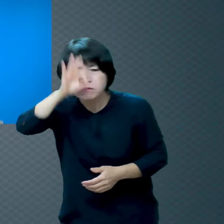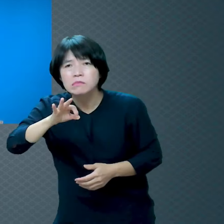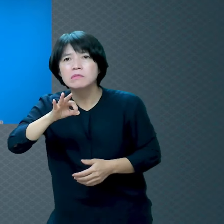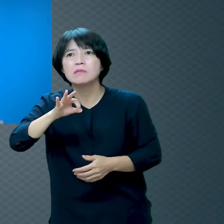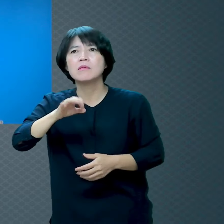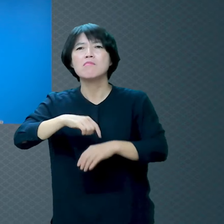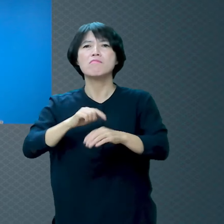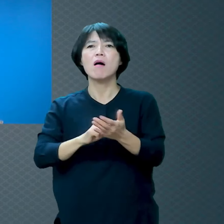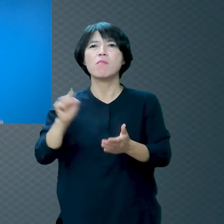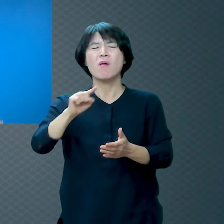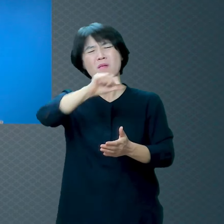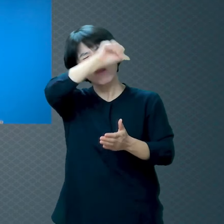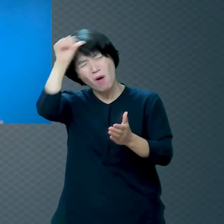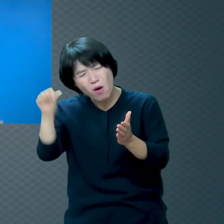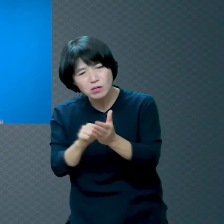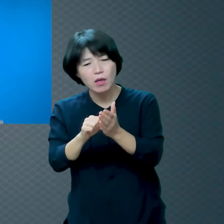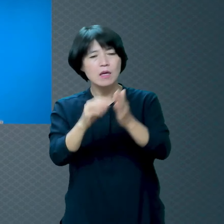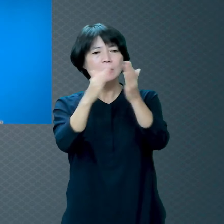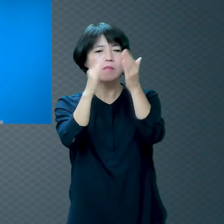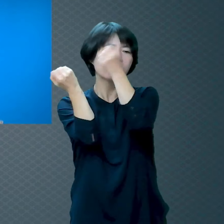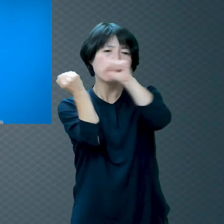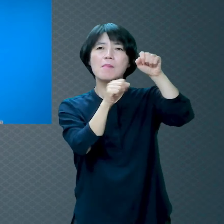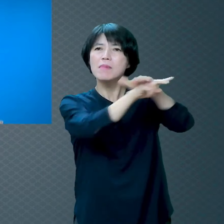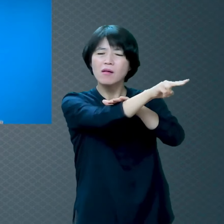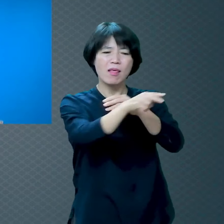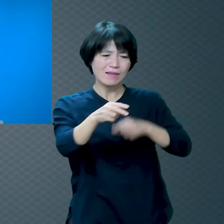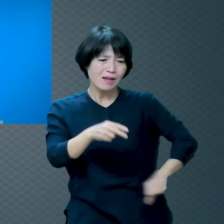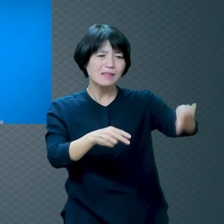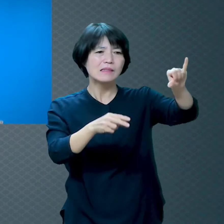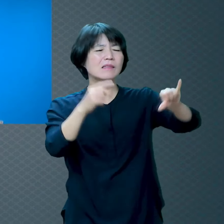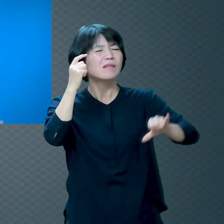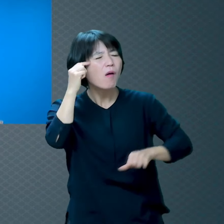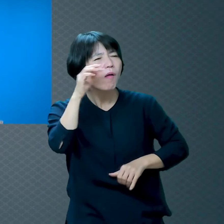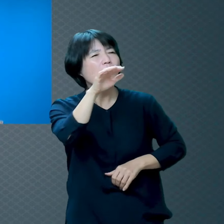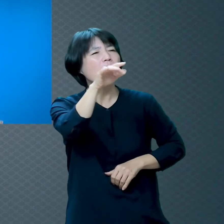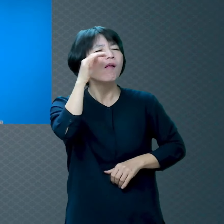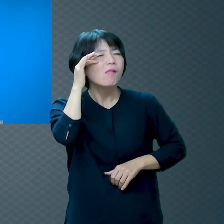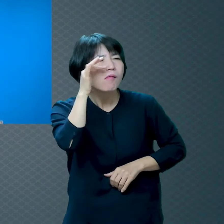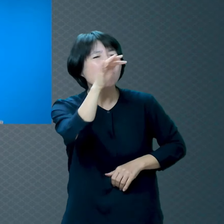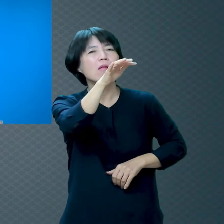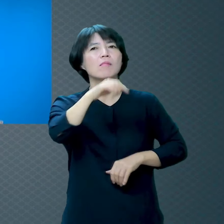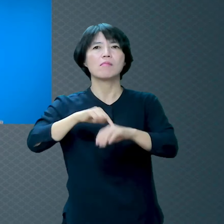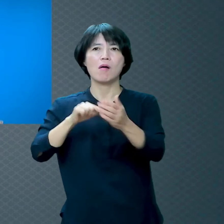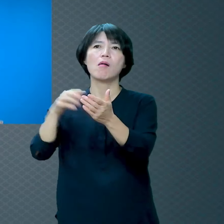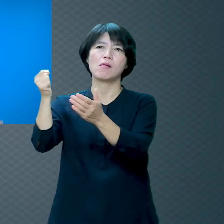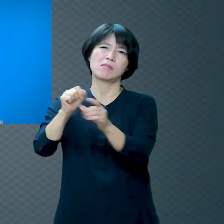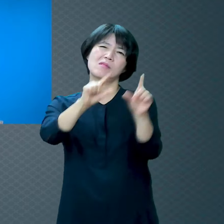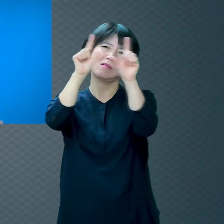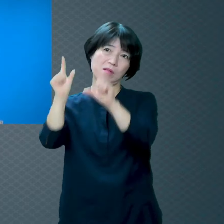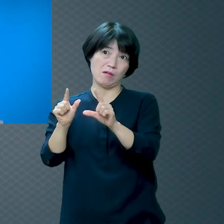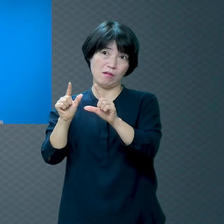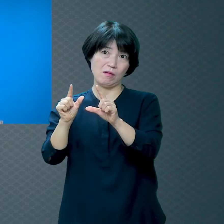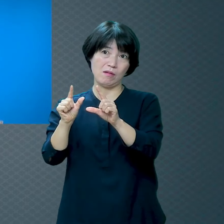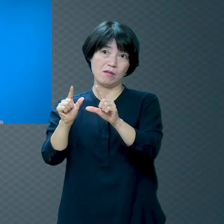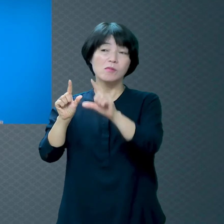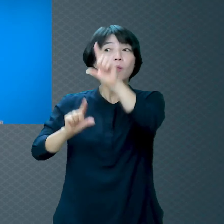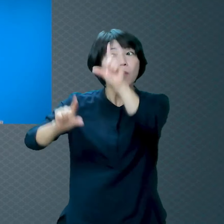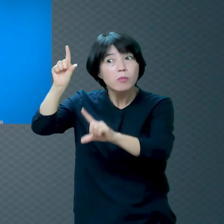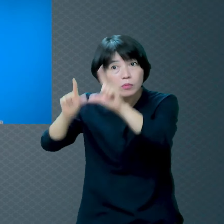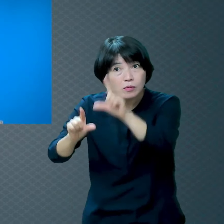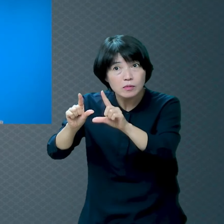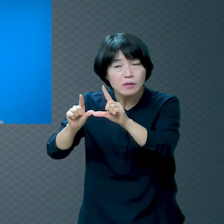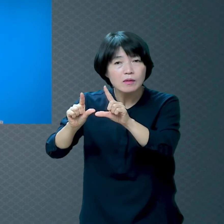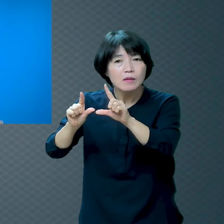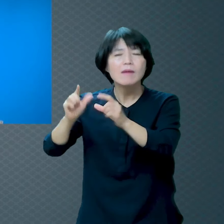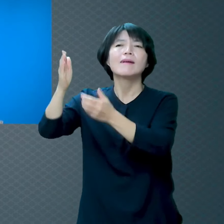평생 그 아이 생각을 하면서 살게 될 겁니다 그거보다 더 큰 것이 하나님의 마음이에요